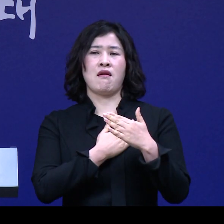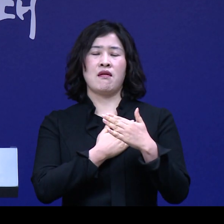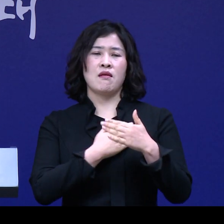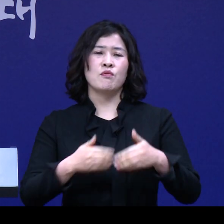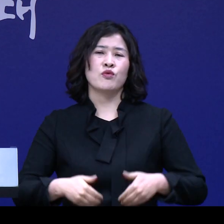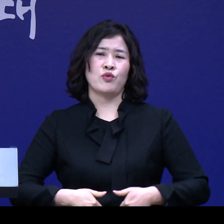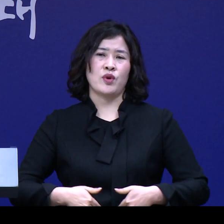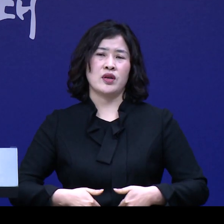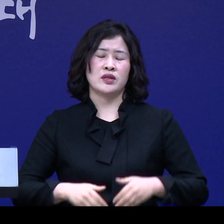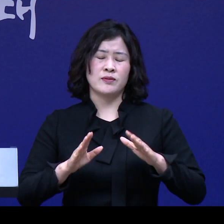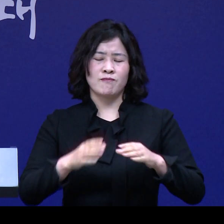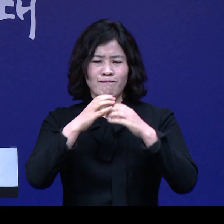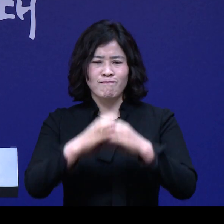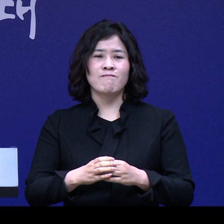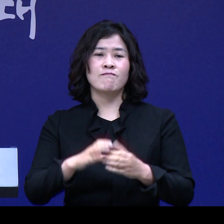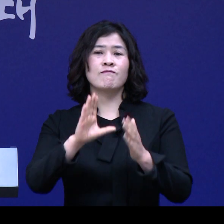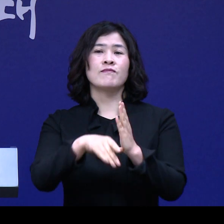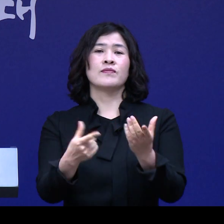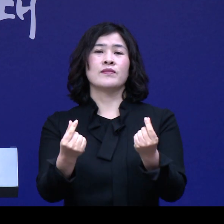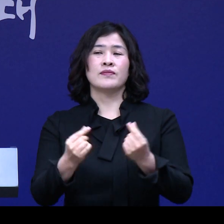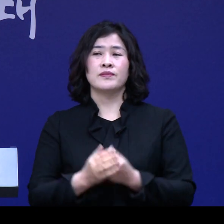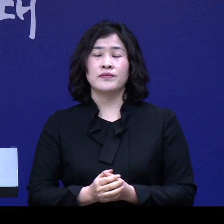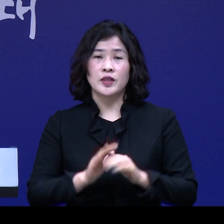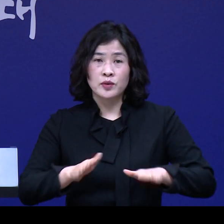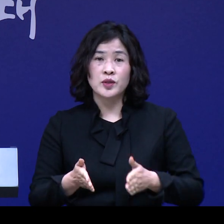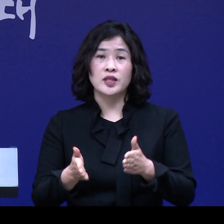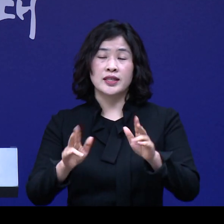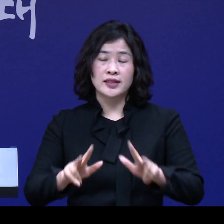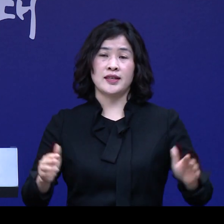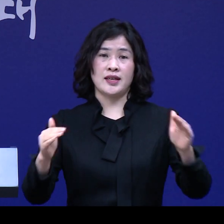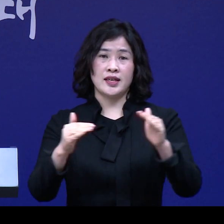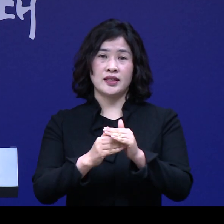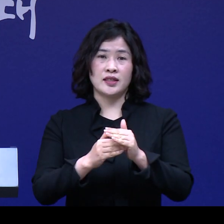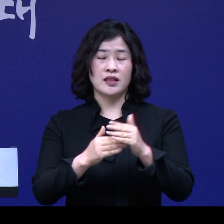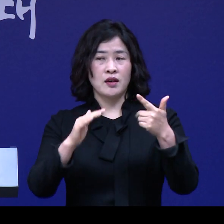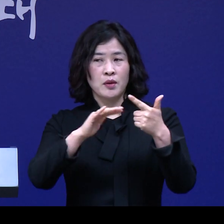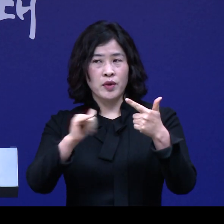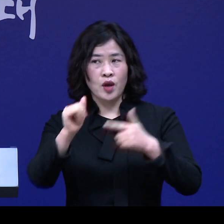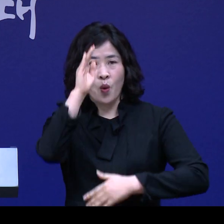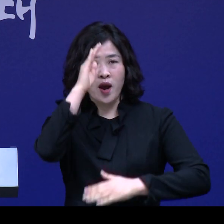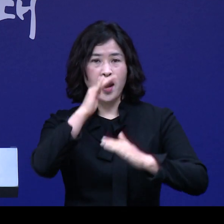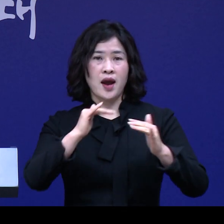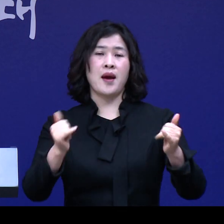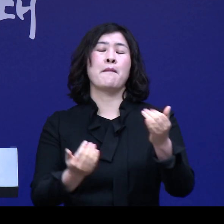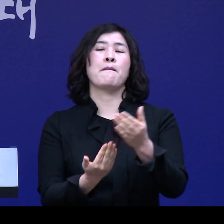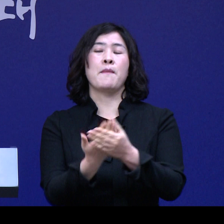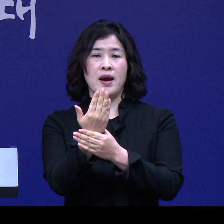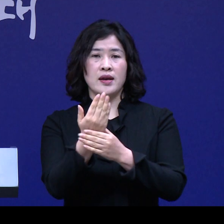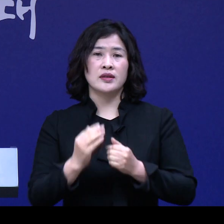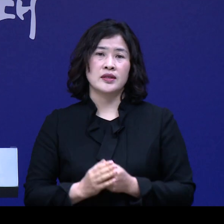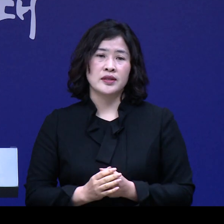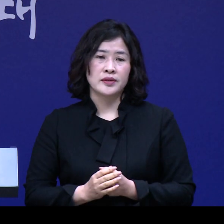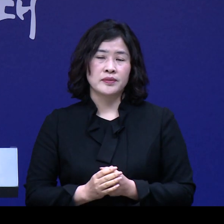수 없는 엄중한 상황입니다. 우리 도에서는 지금까지 6명의 환자가 발생을